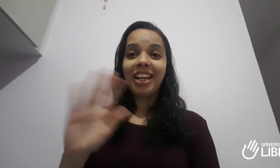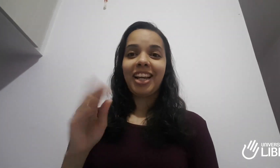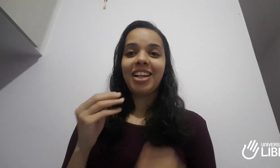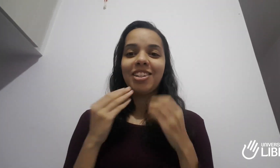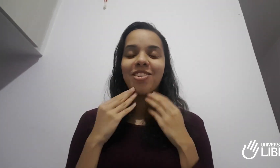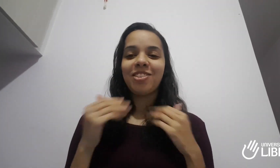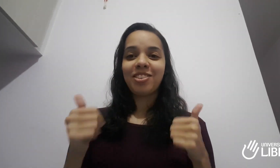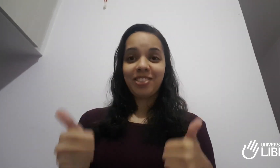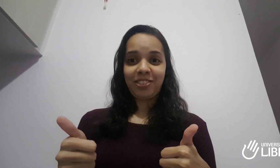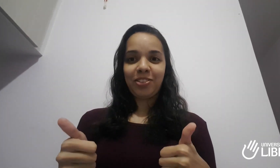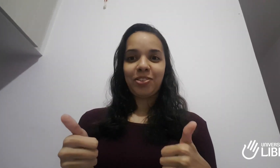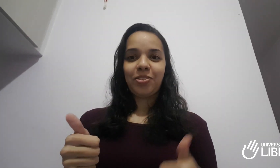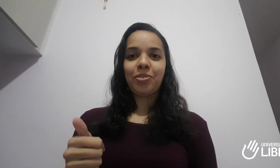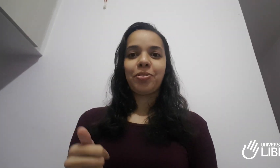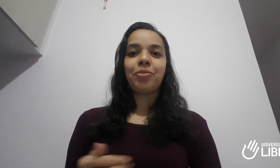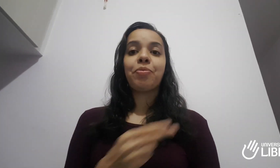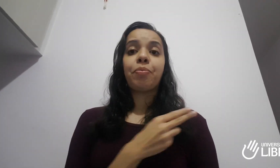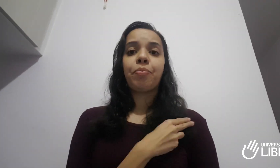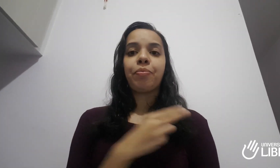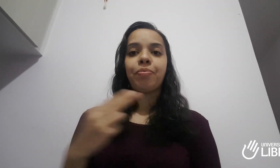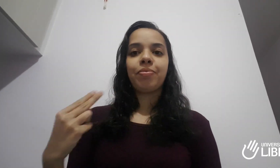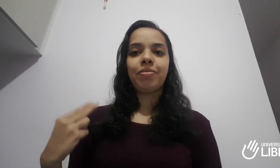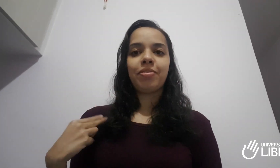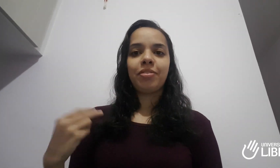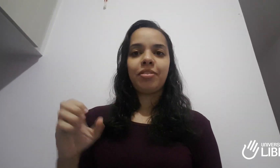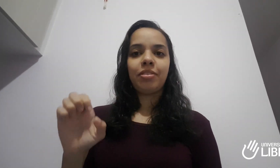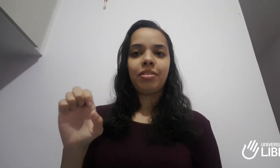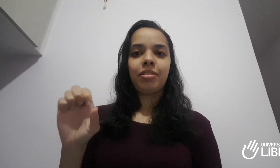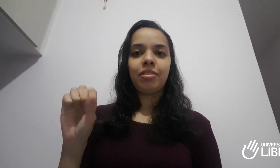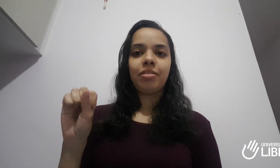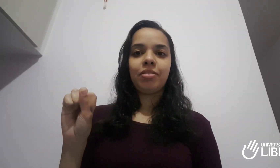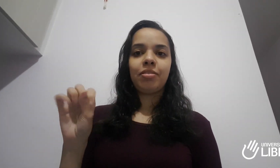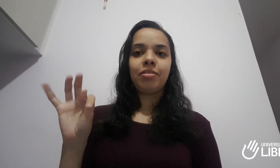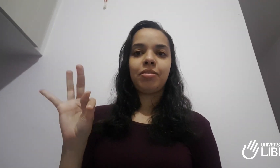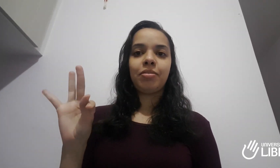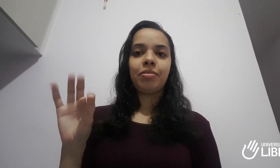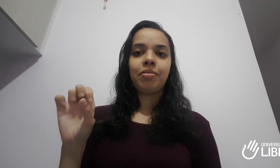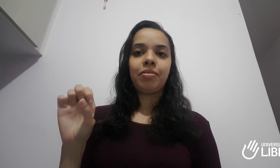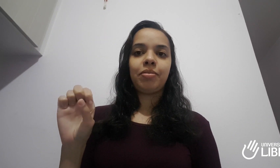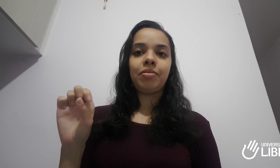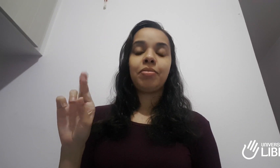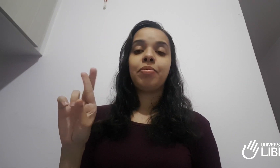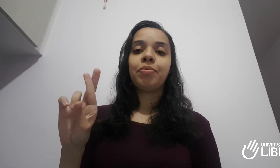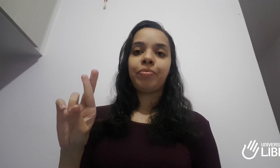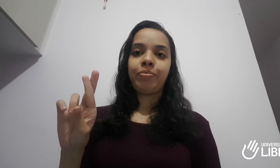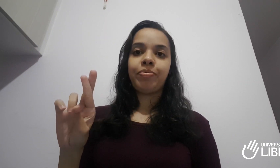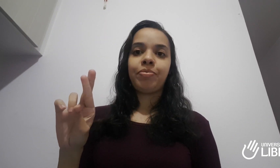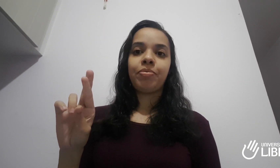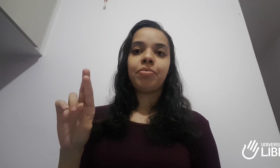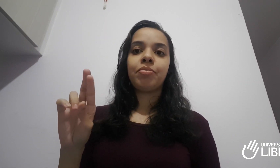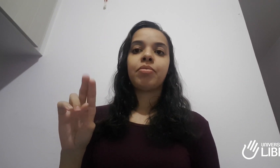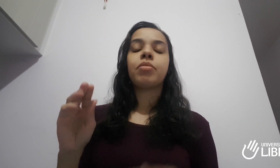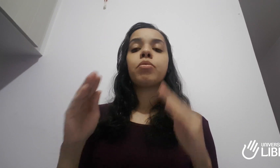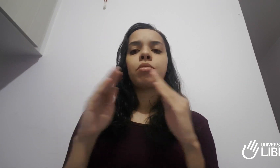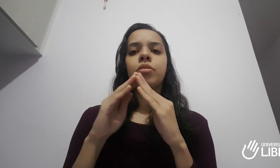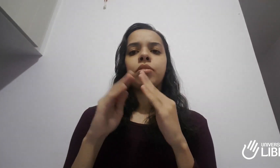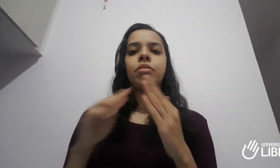Olá, tudo bem? O meu nome é Esther e eu moro aqui